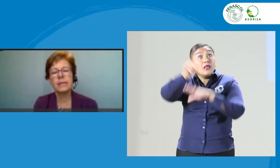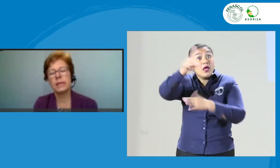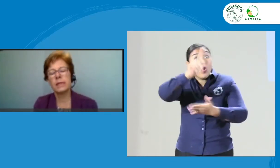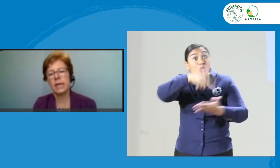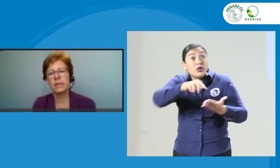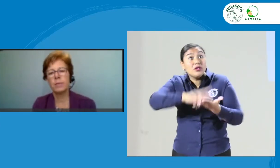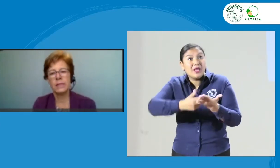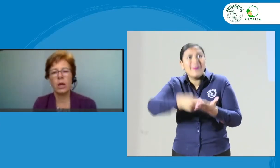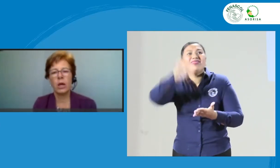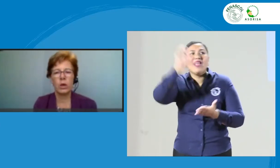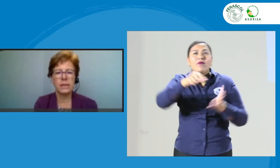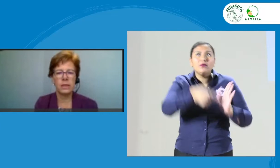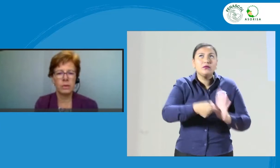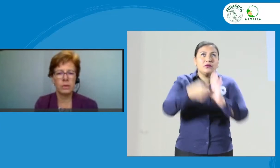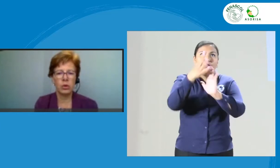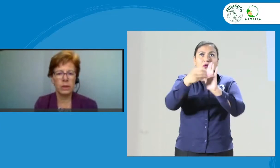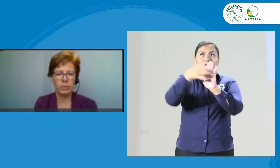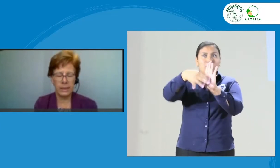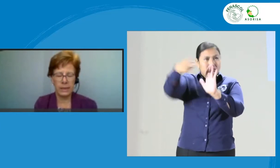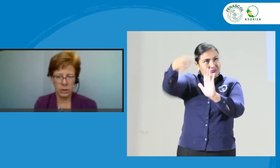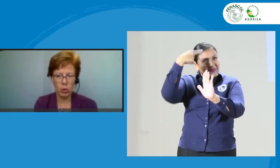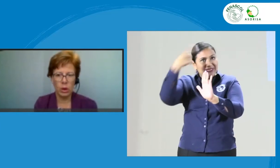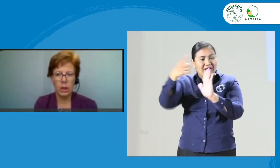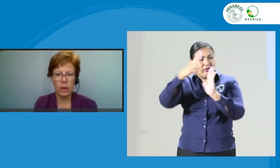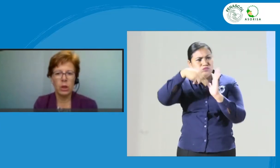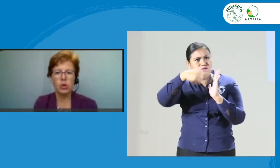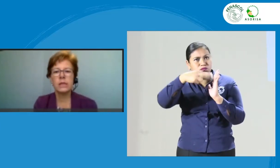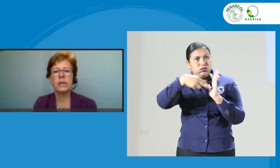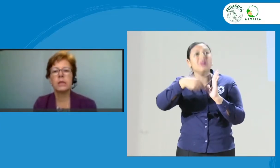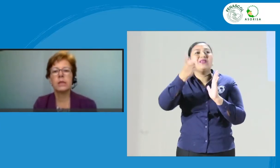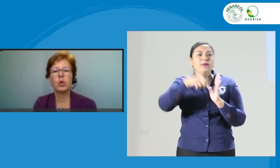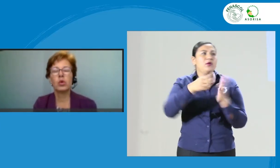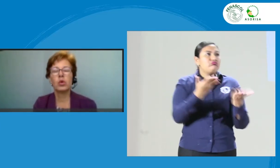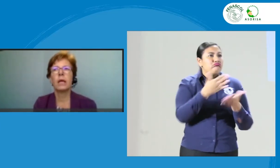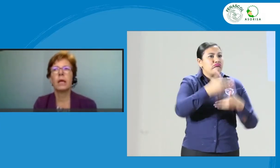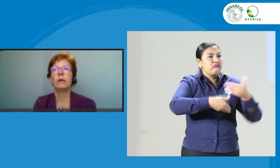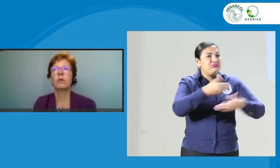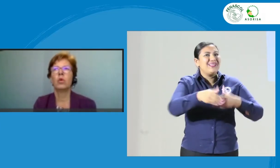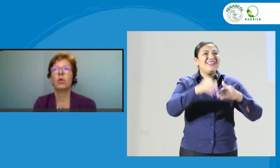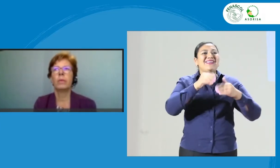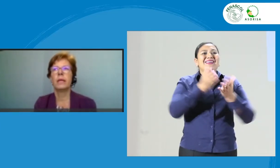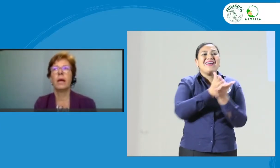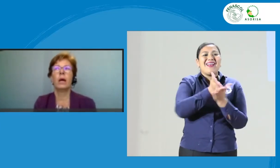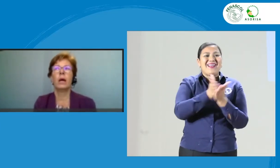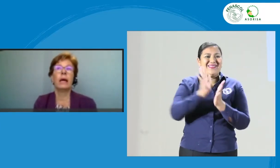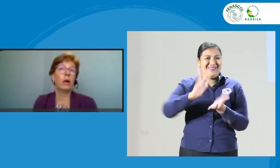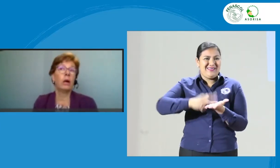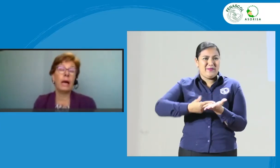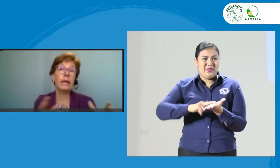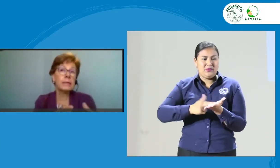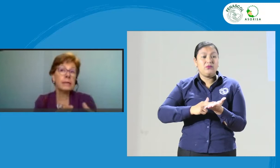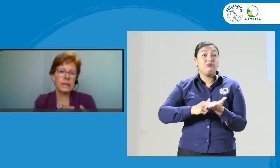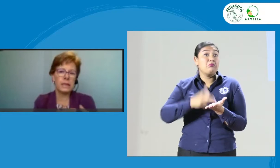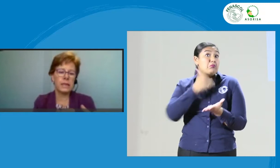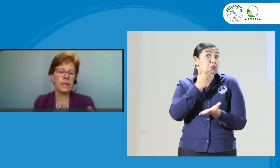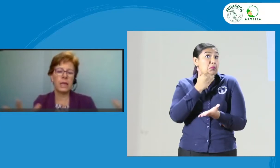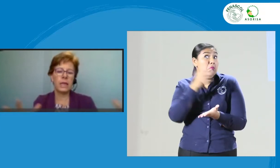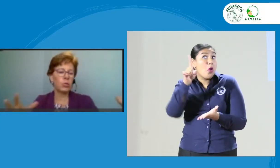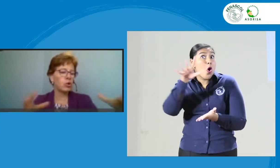entidades prestadoras de servicio de interpretación. No sé si en este momento ya en Colombia haya agencias que dicen tenemos estos